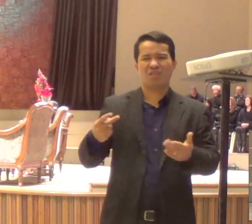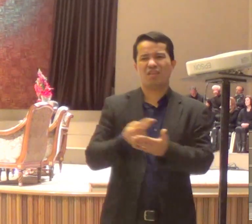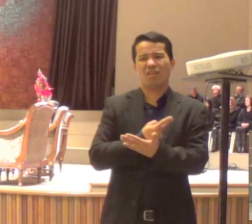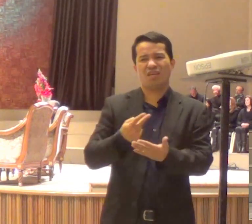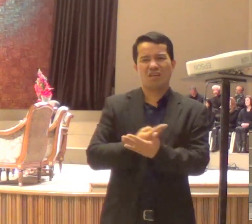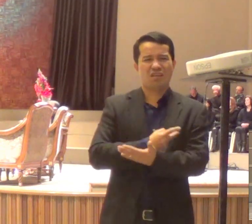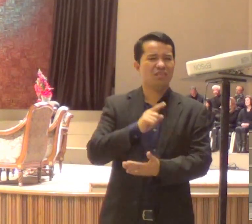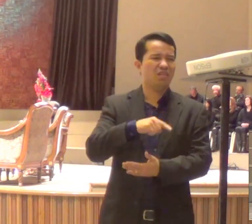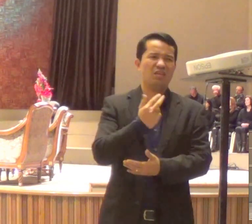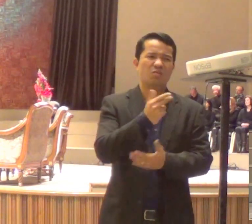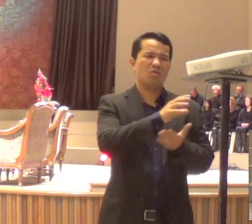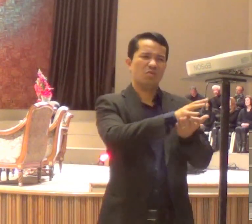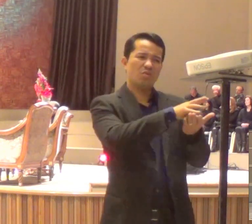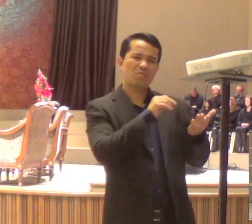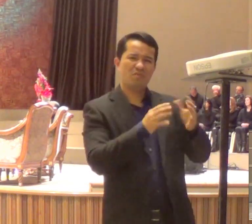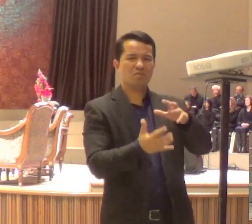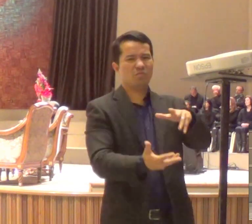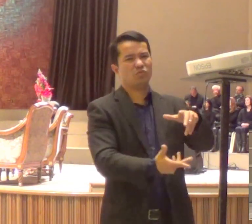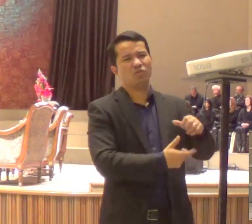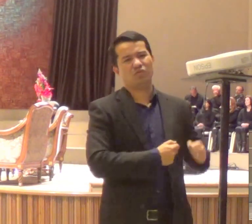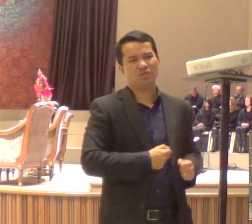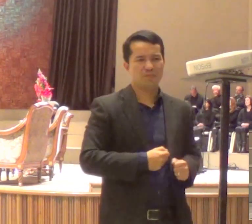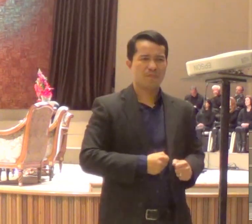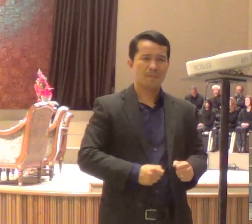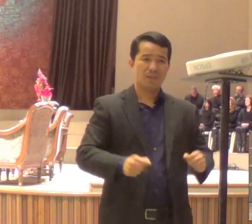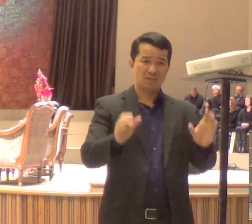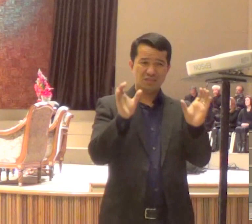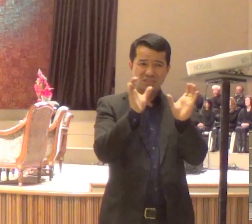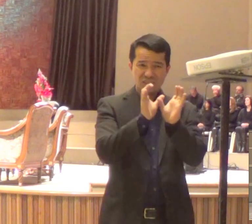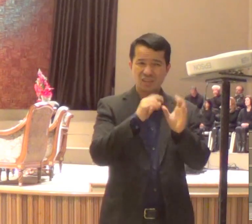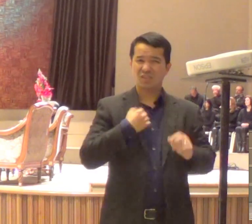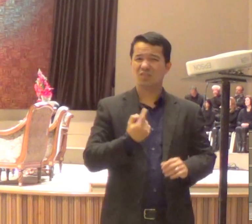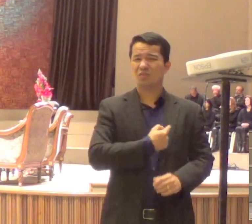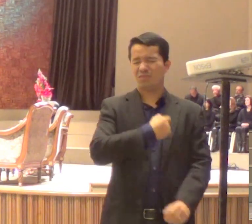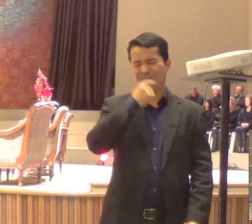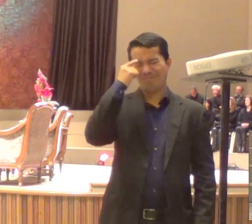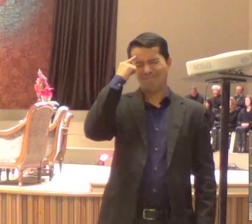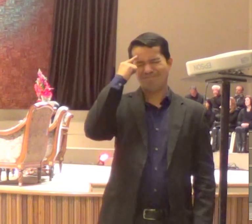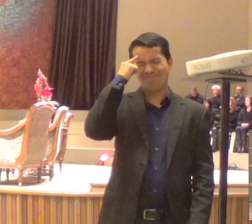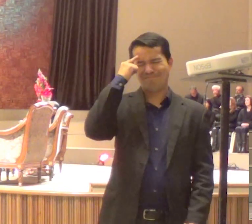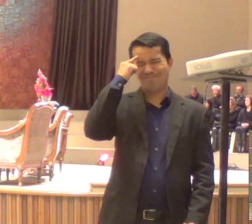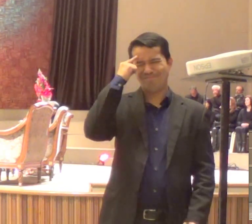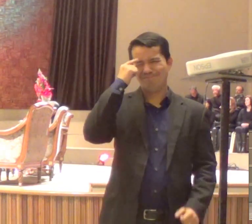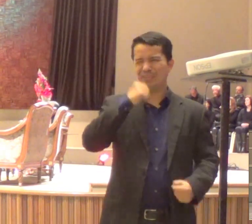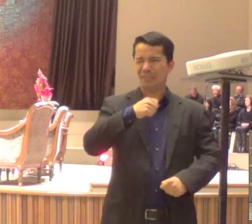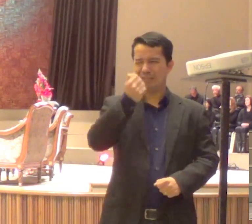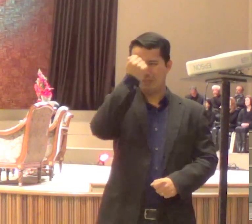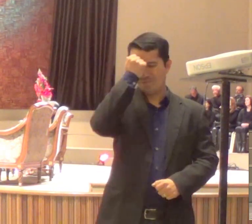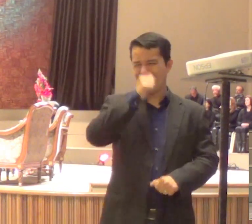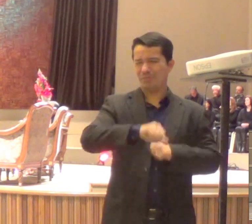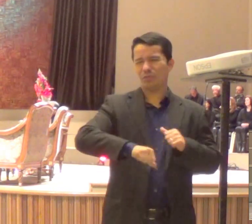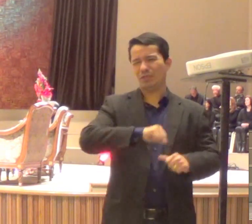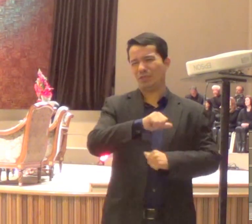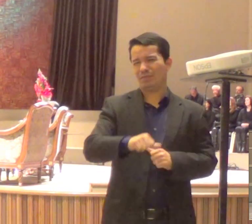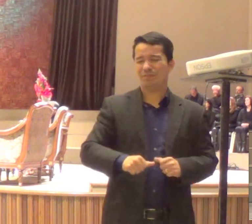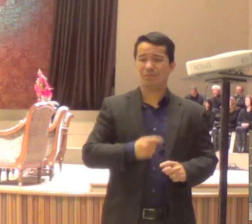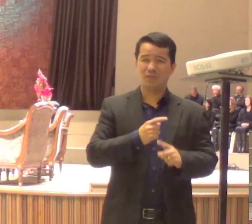com isso, que isso não é coisa minha. Para com isso, porque eu não tenho parte nesse assunto. Não